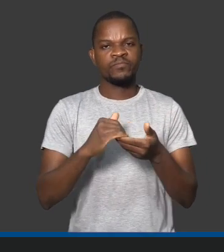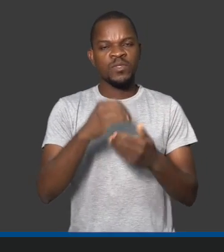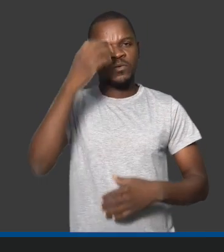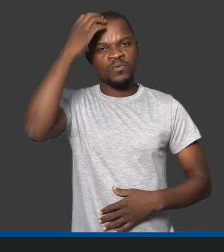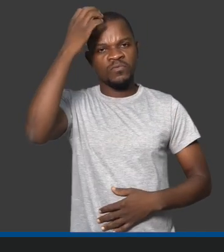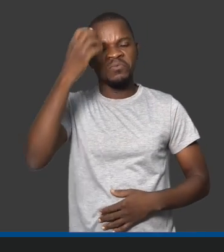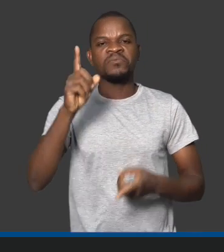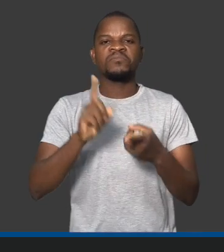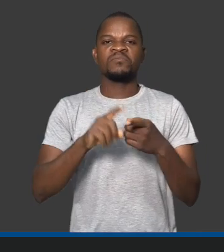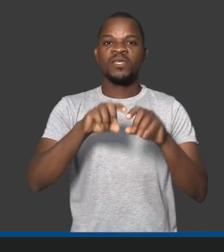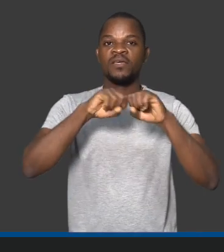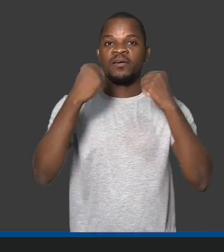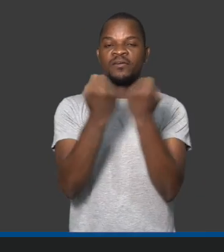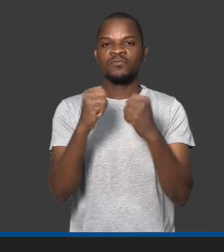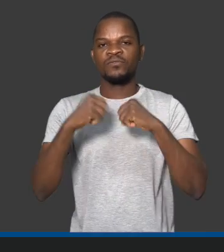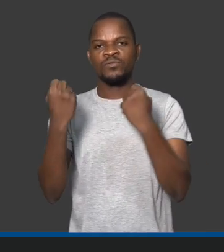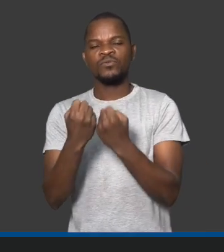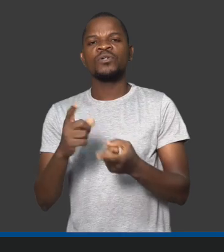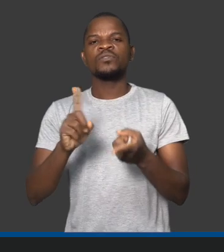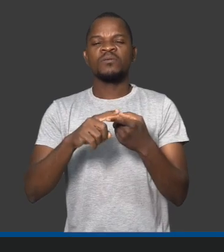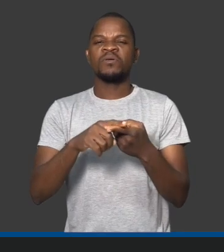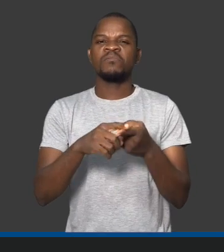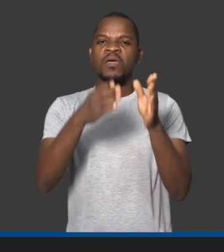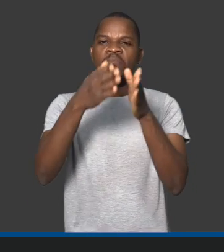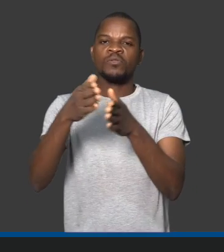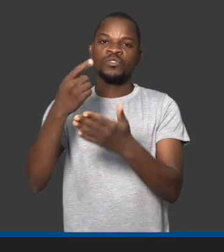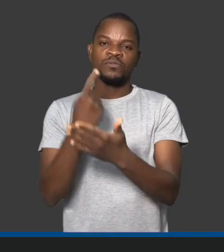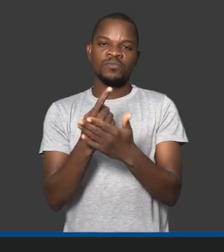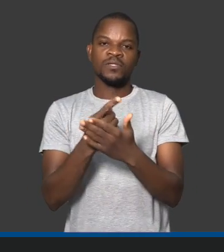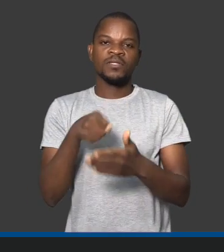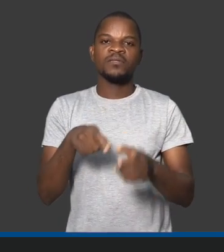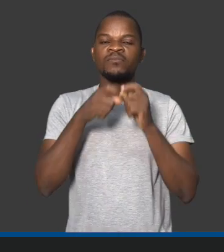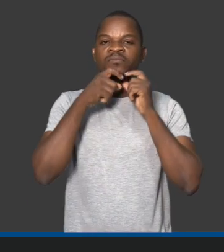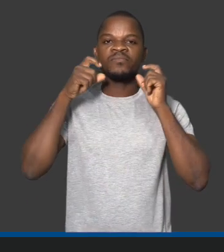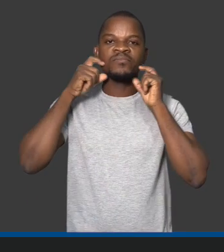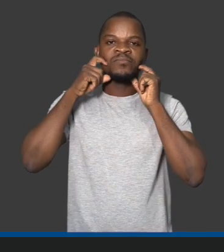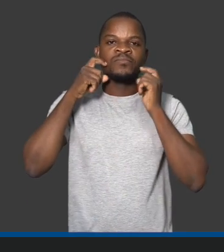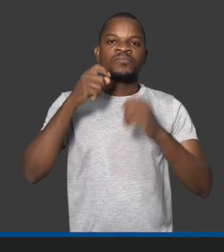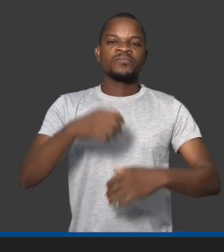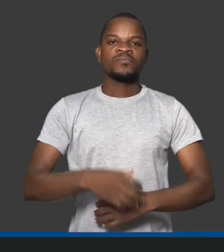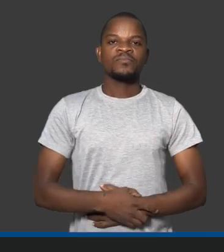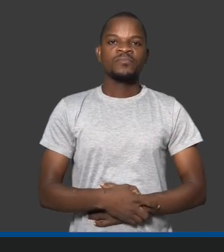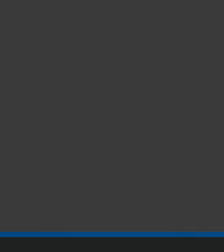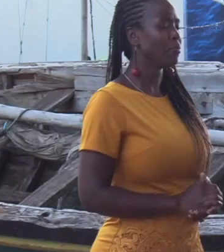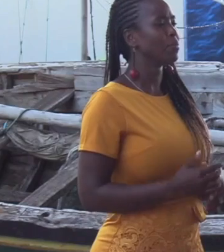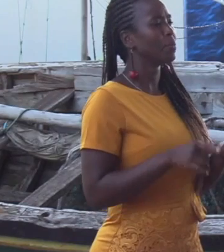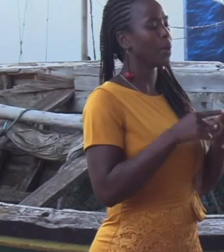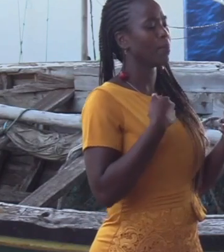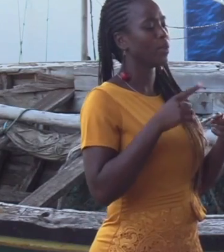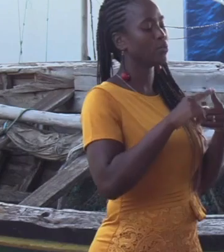ter uma relação close com o governo, com a sociedade e com os importantes atores aqui, em Moçambique. Aqui em Moçambique,